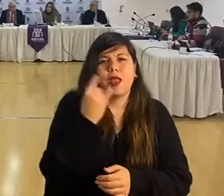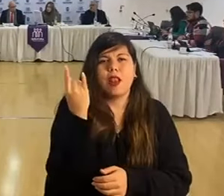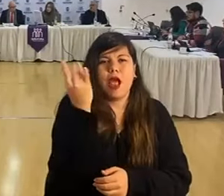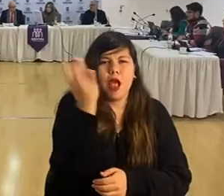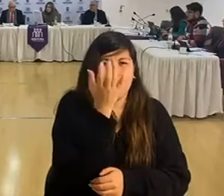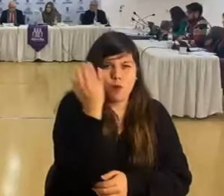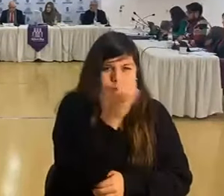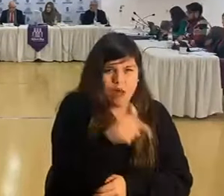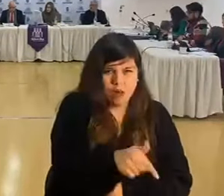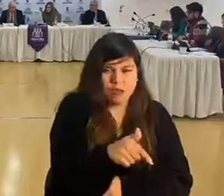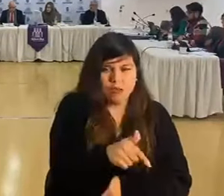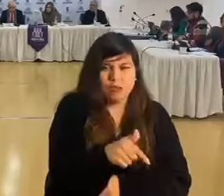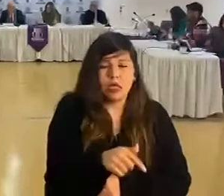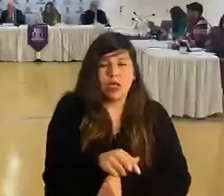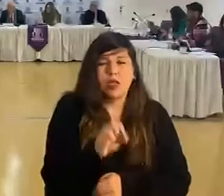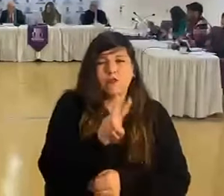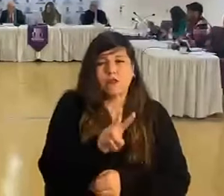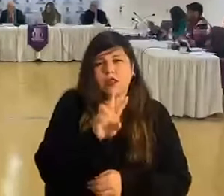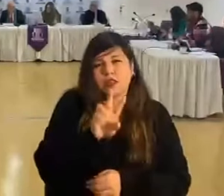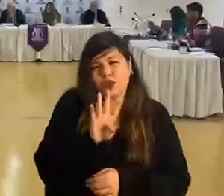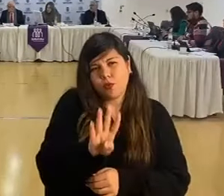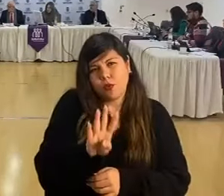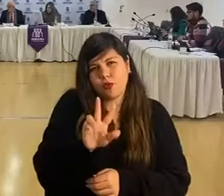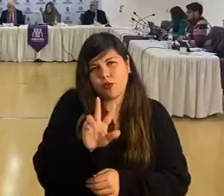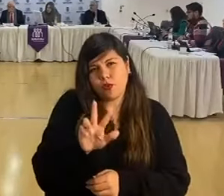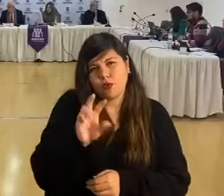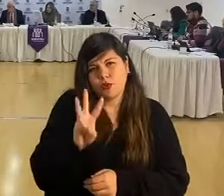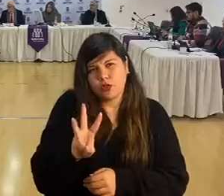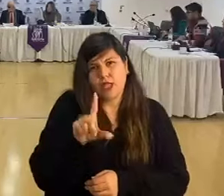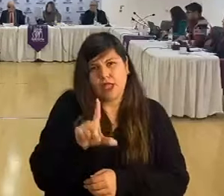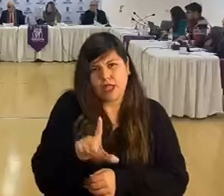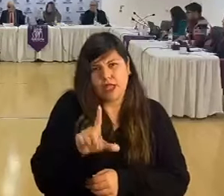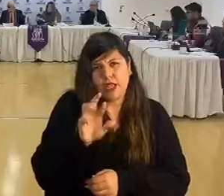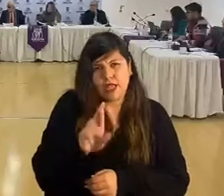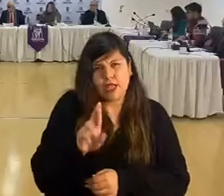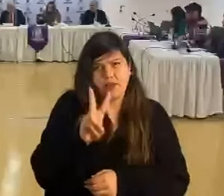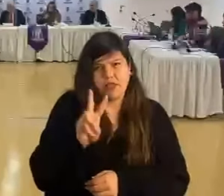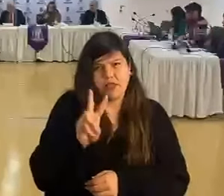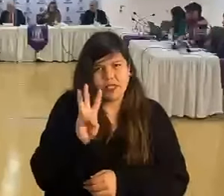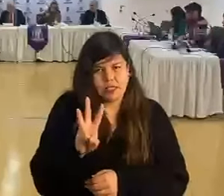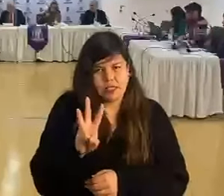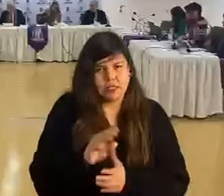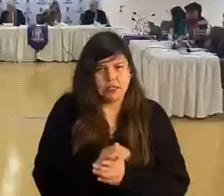2483211LR23.